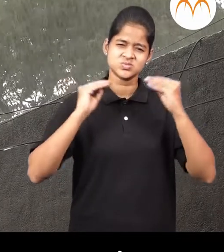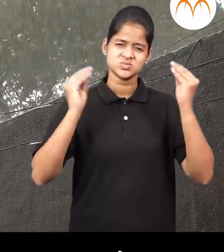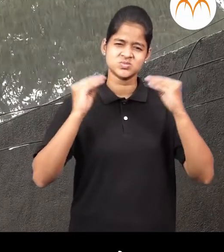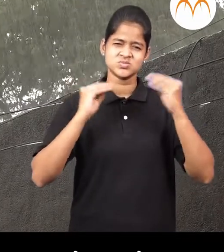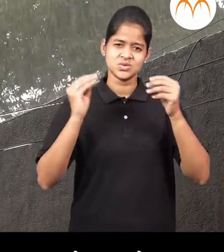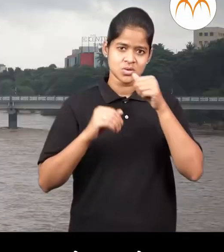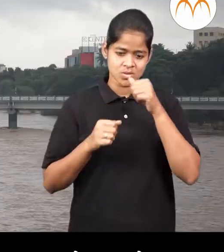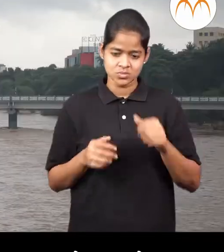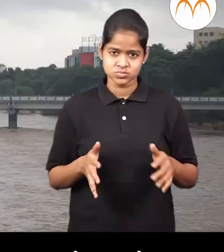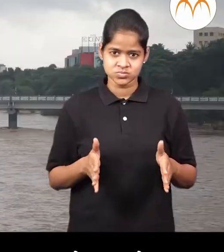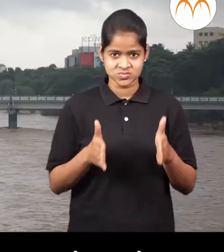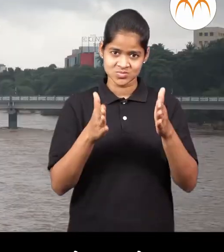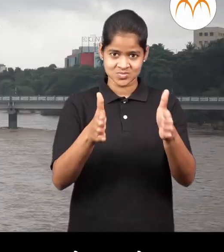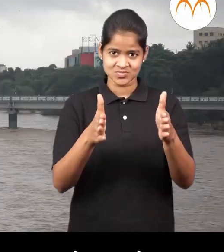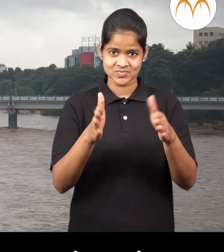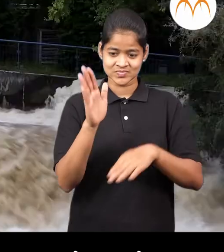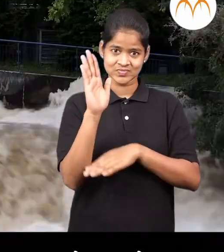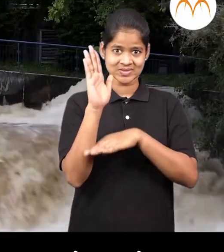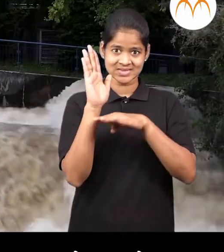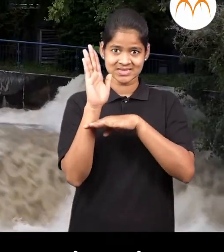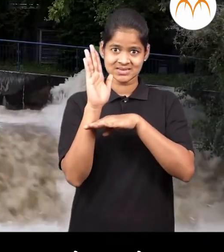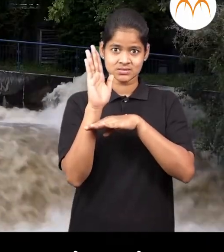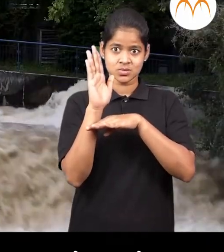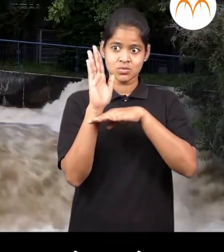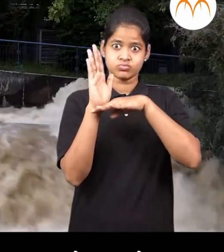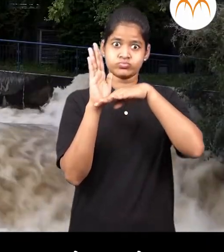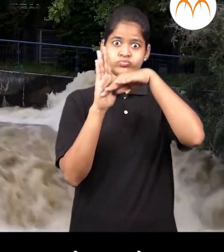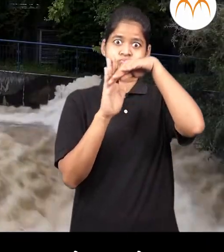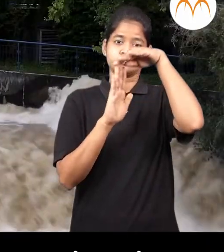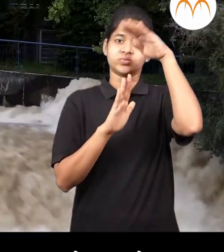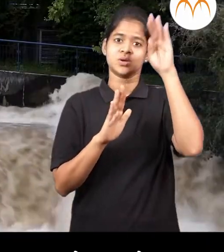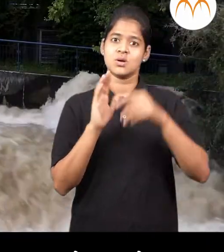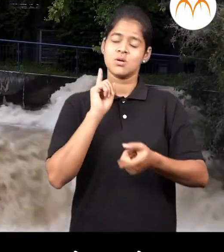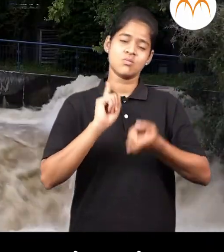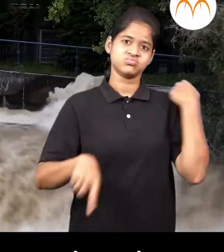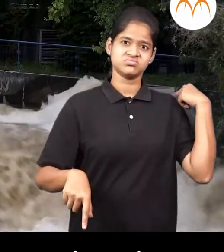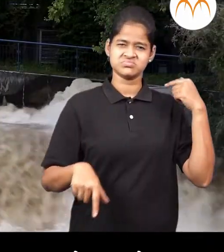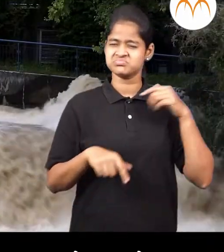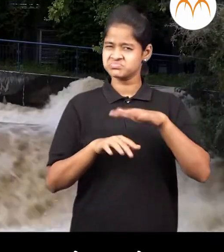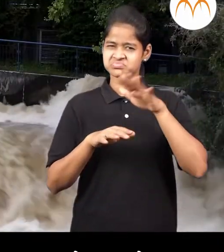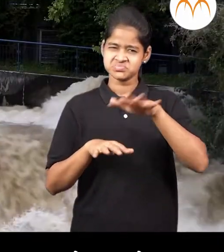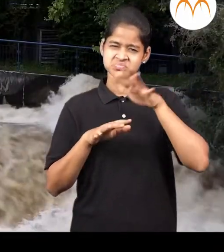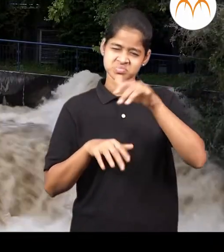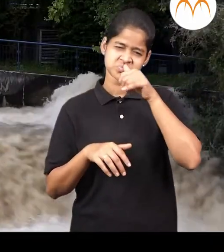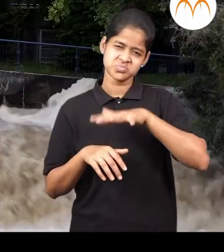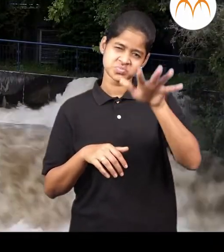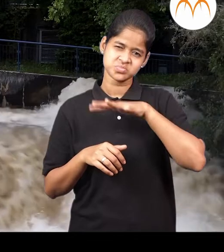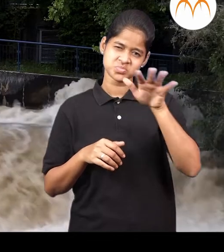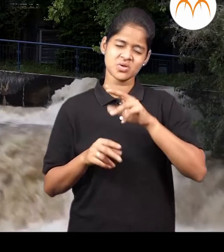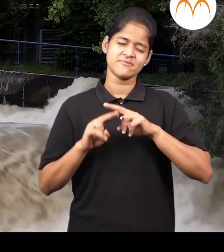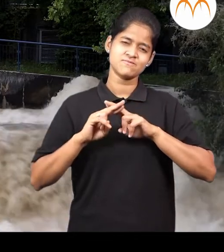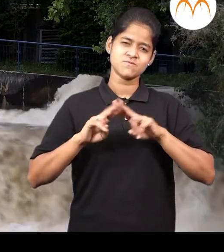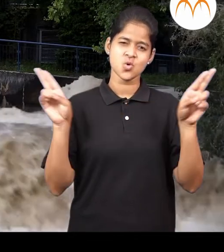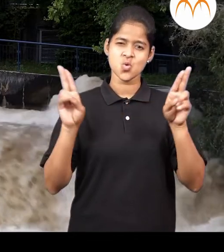नदीचा पाण्याची पातली वाडते पाण्याचा जोर वाडतो याला